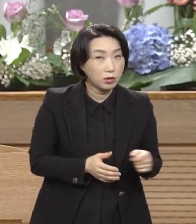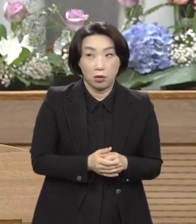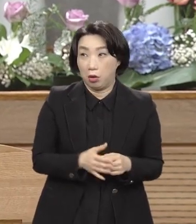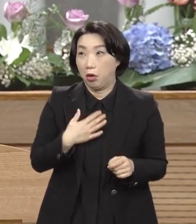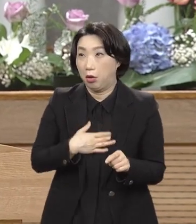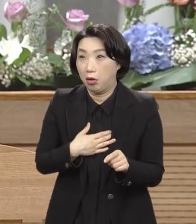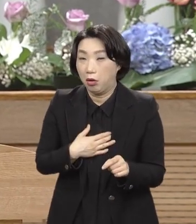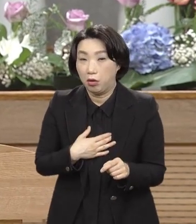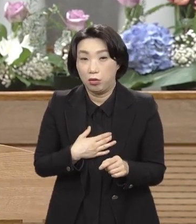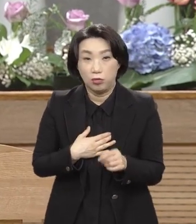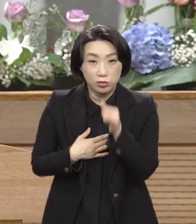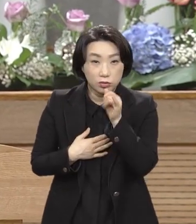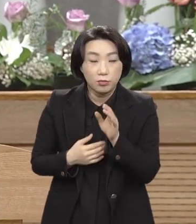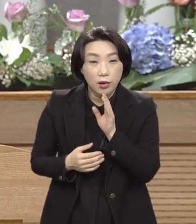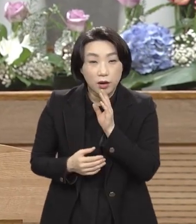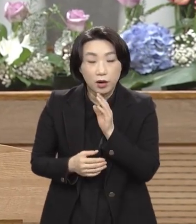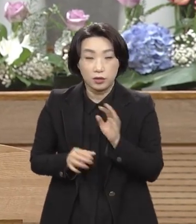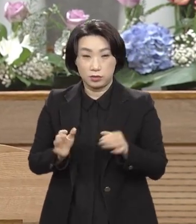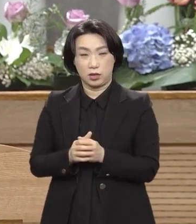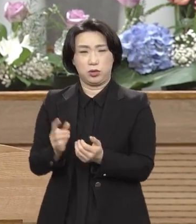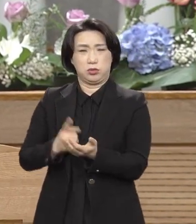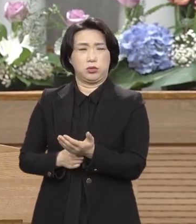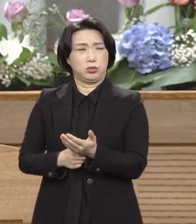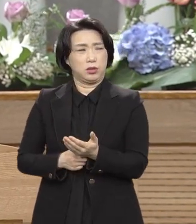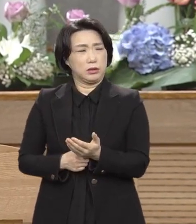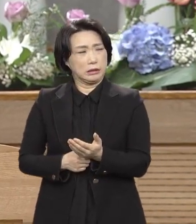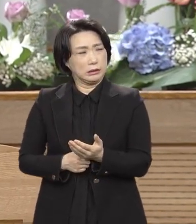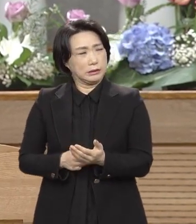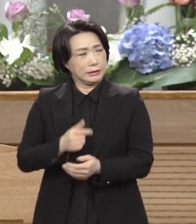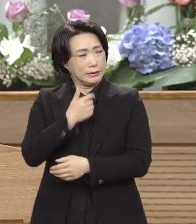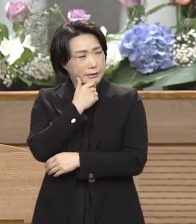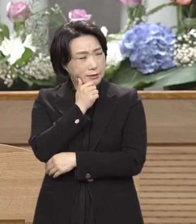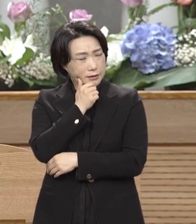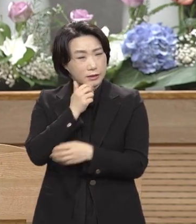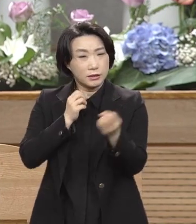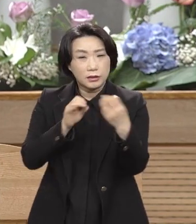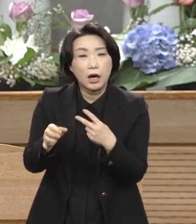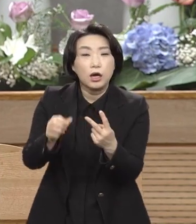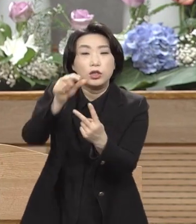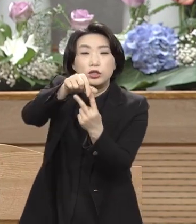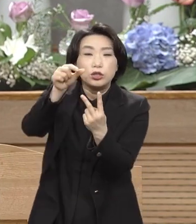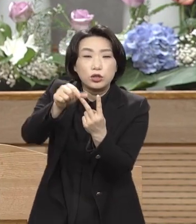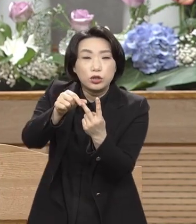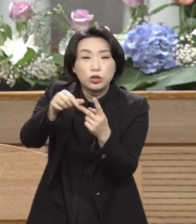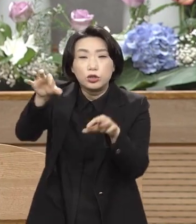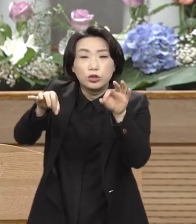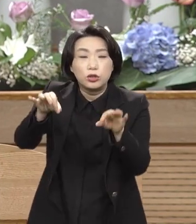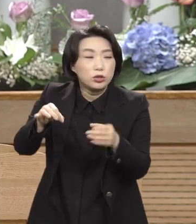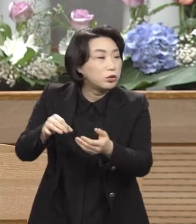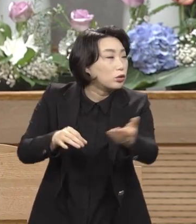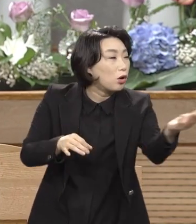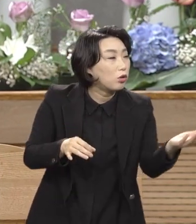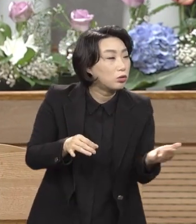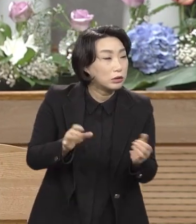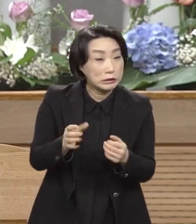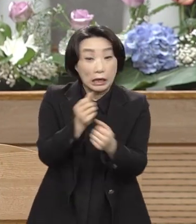자, 충독이 대답하여 가로대. 둘 중에 너희에게 누구를